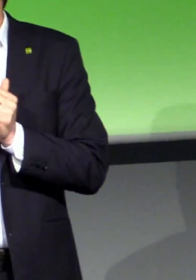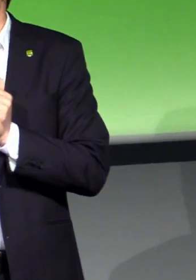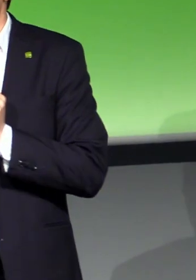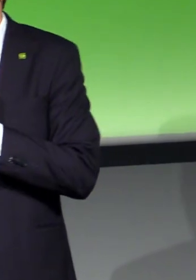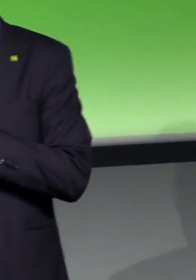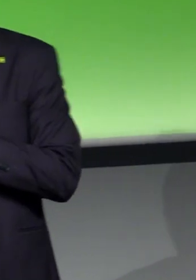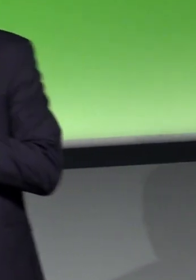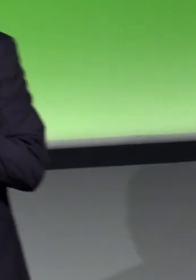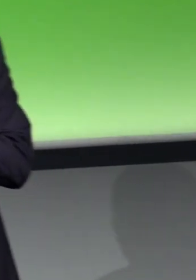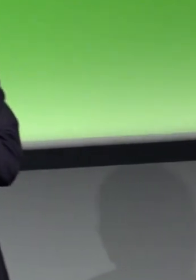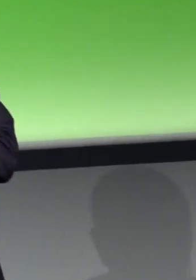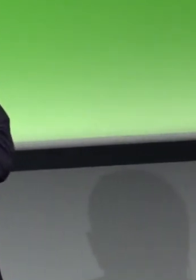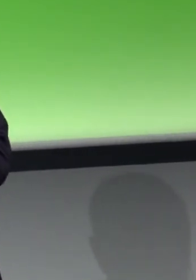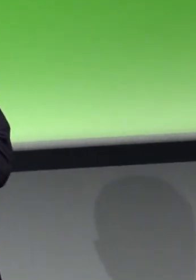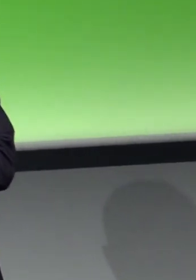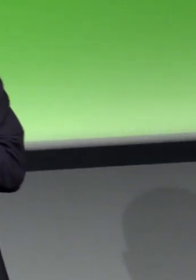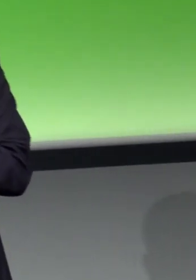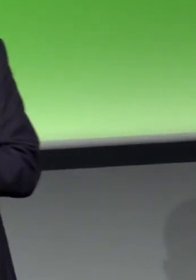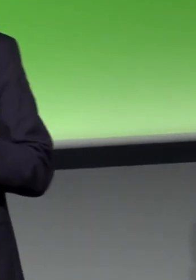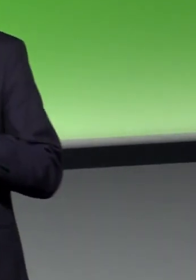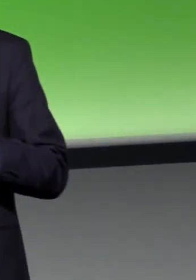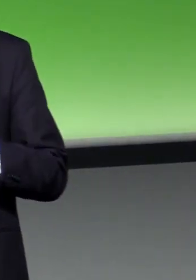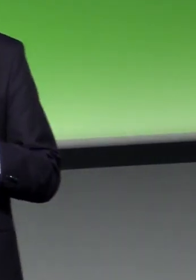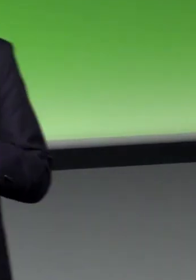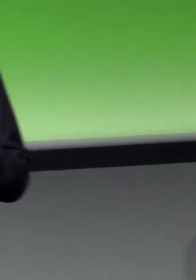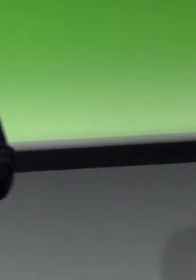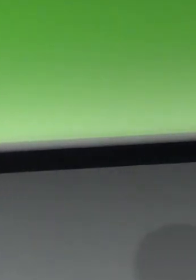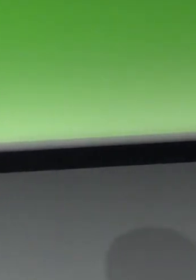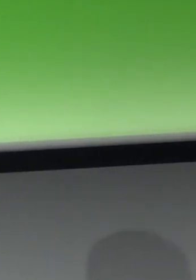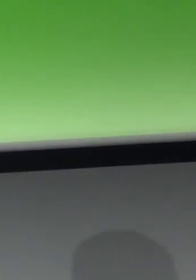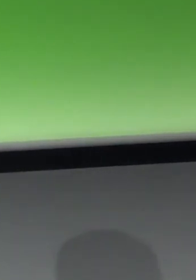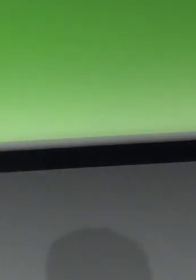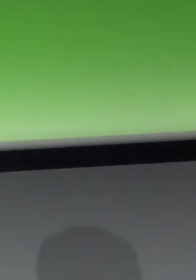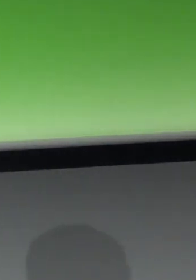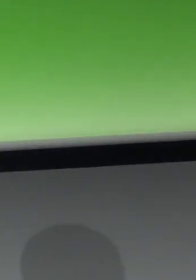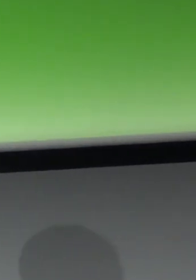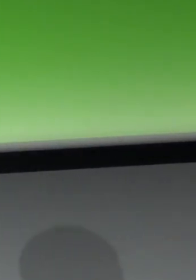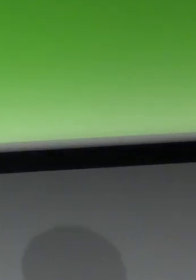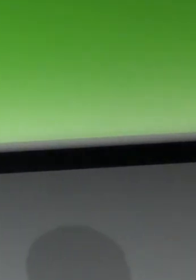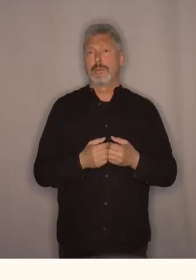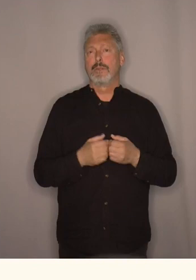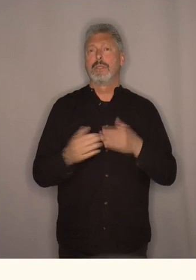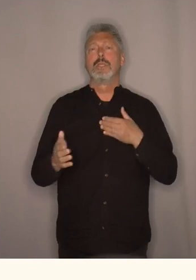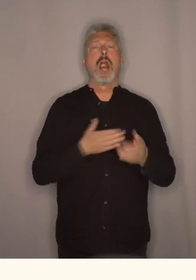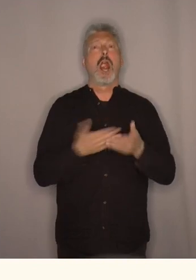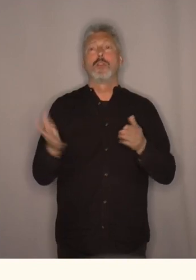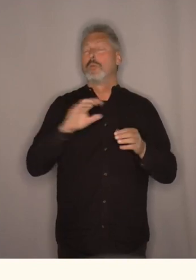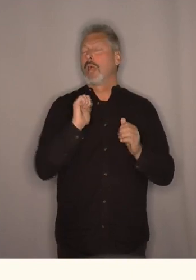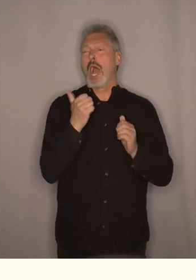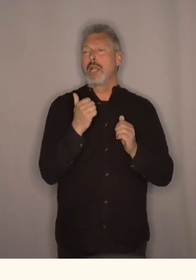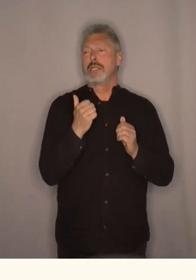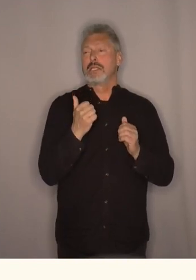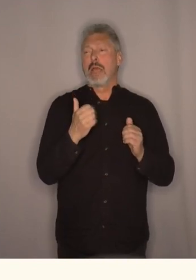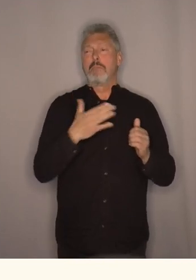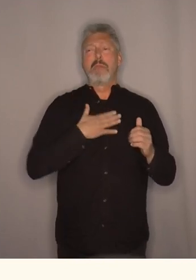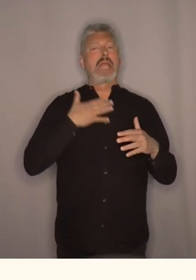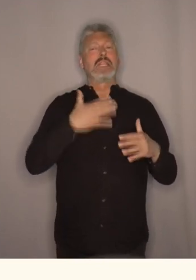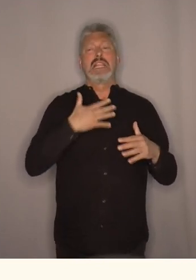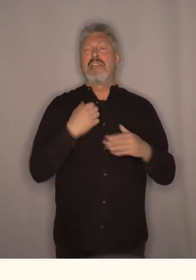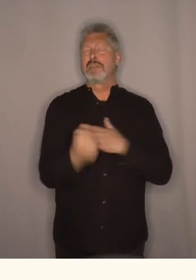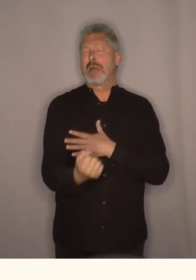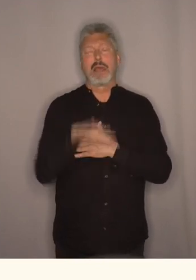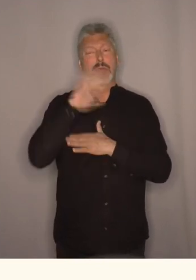Det jeg har tenkt å begynne med i denne talen, det er å fortelle en historie. Og det handler om kanskje den sterkeste dagen i mitt liv.